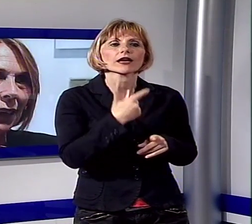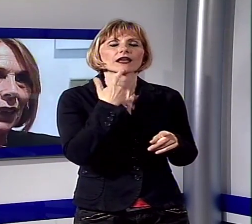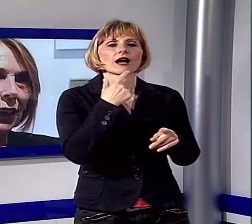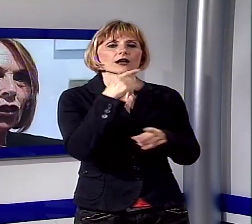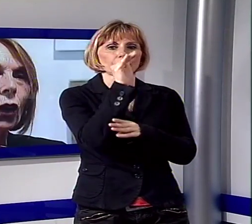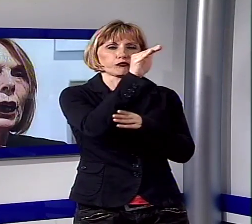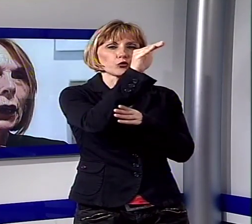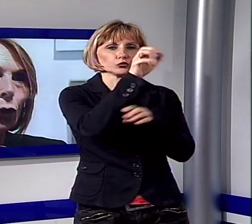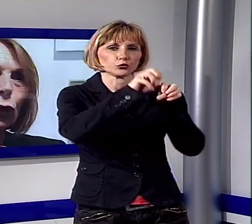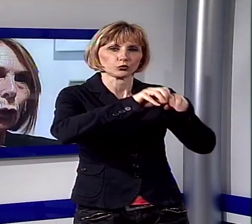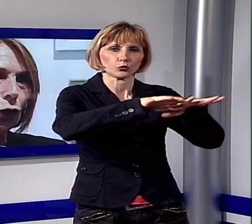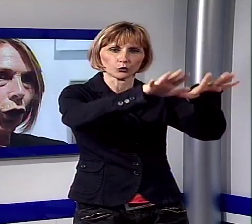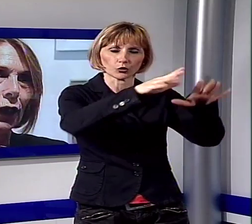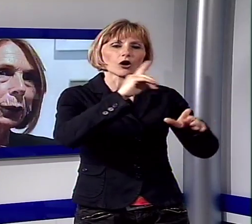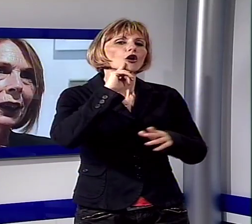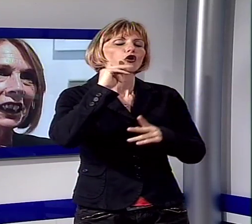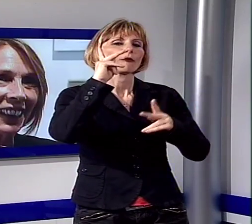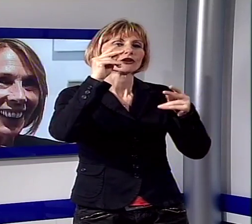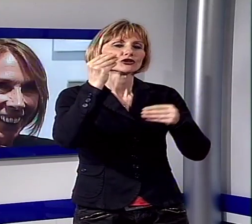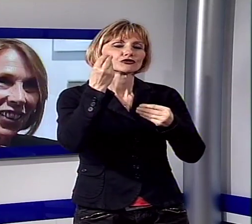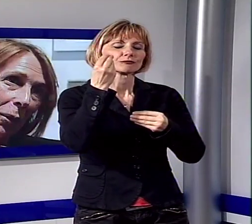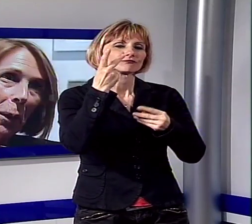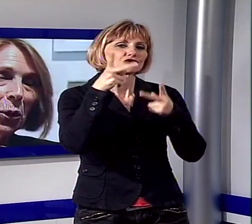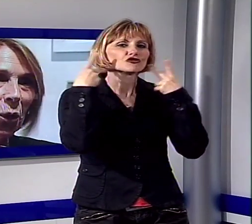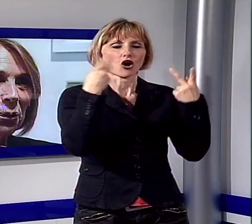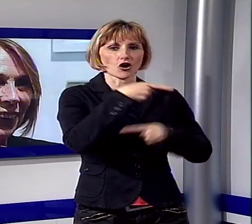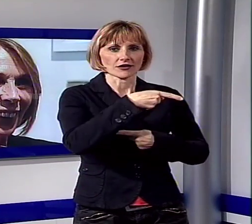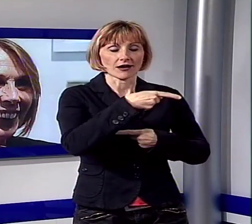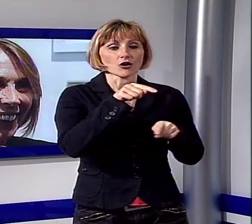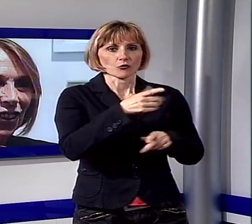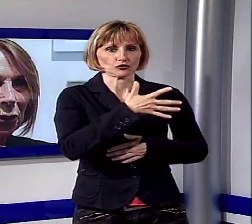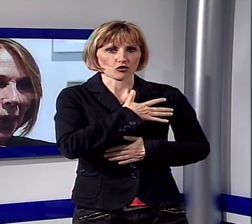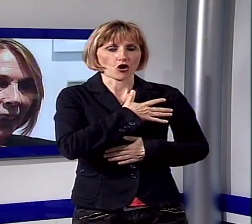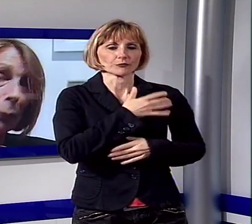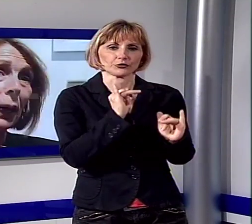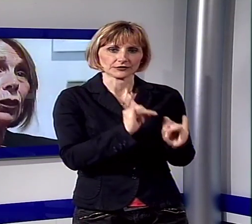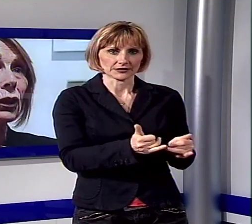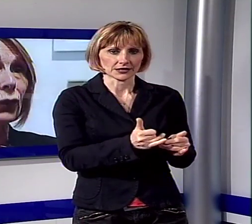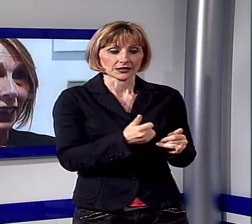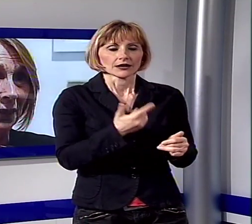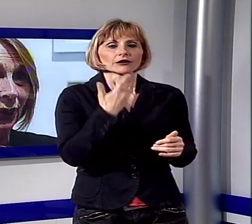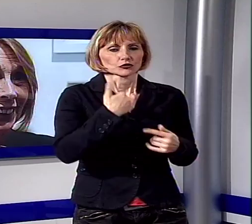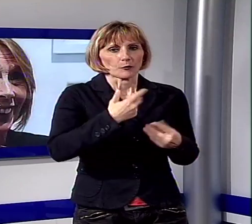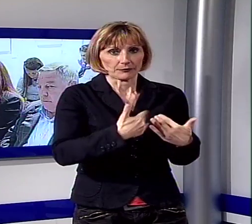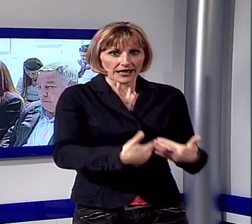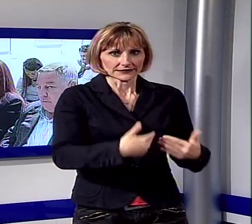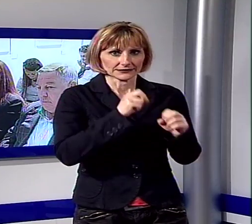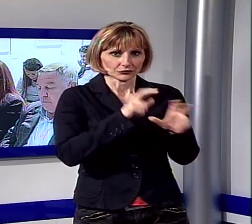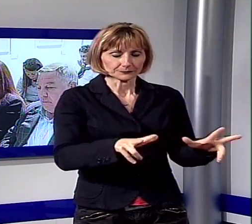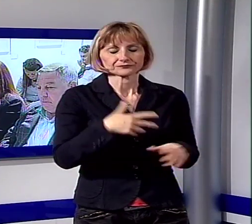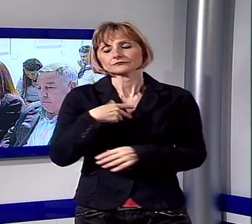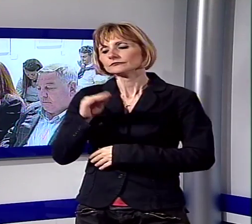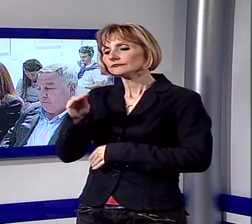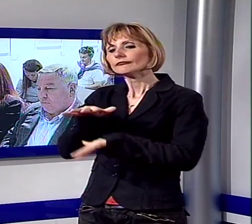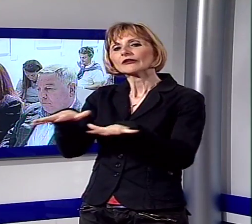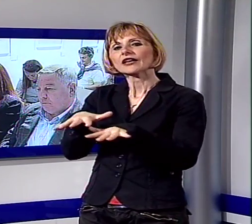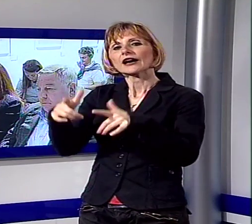proiettare Viareggio in un futuro di gioia. Quindi, diciamo, abbiamo un compito che ci aspetta e che presto vi sveleremo. E la città di Viareggio lo